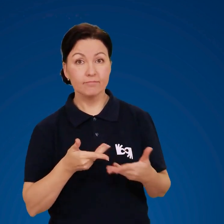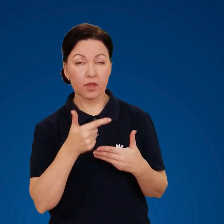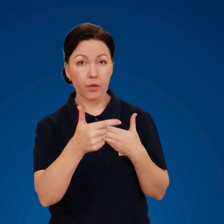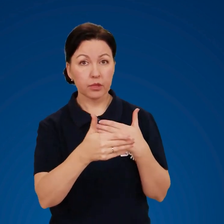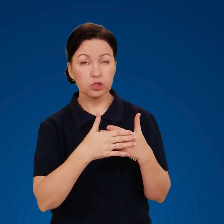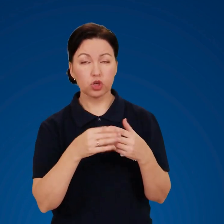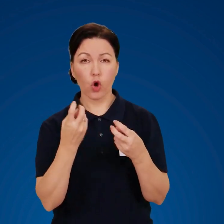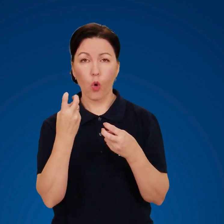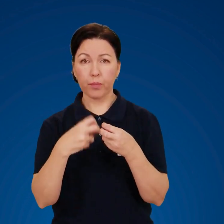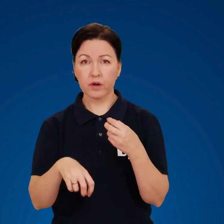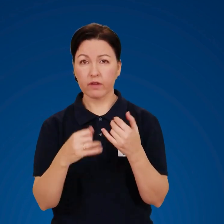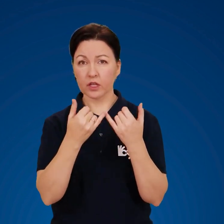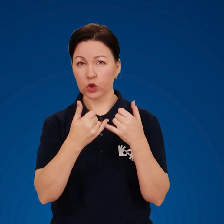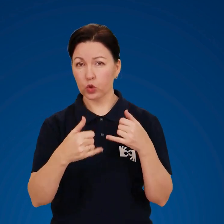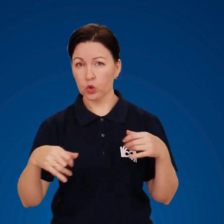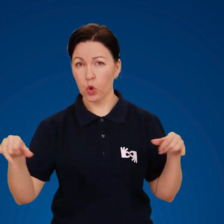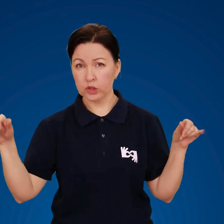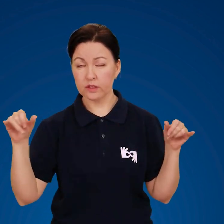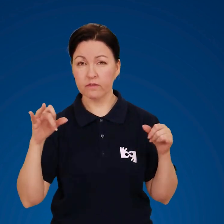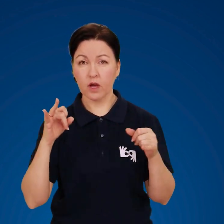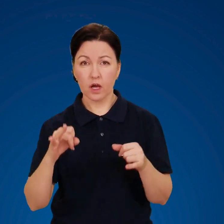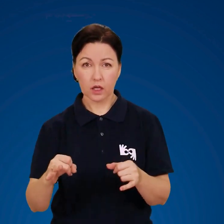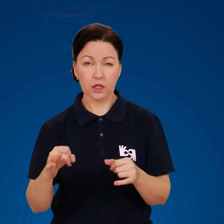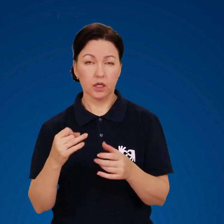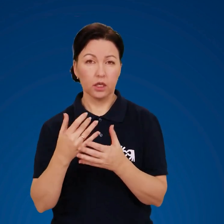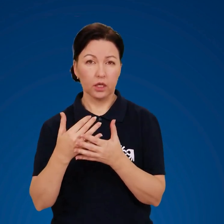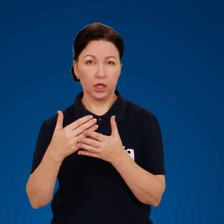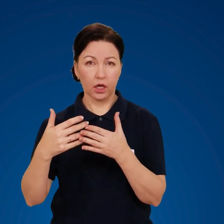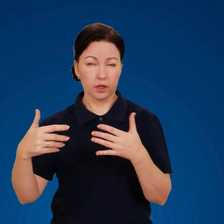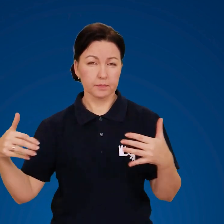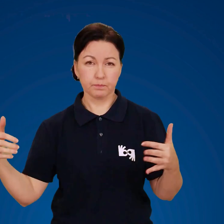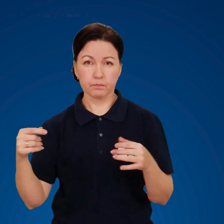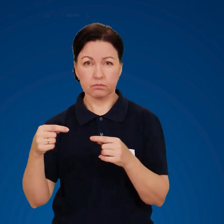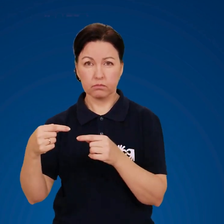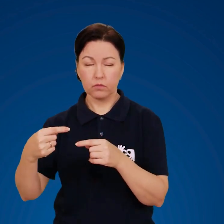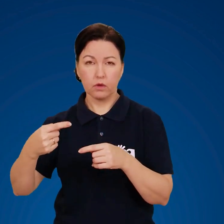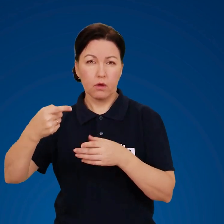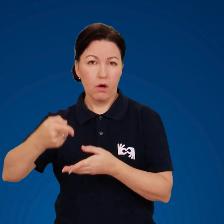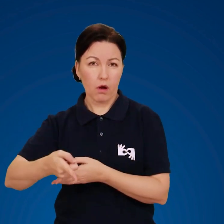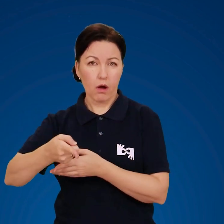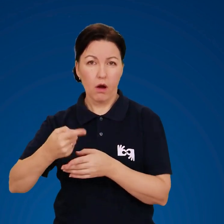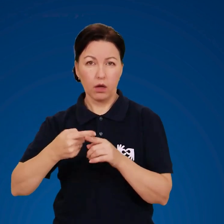дротів та струмопровідних частин ближче, ніж на 8 метрів.